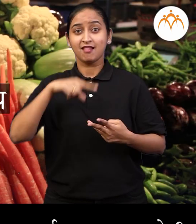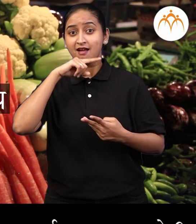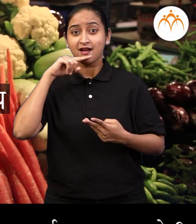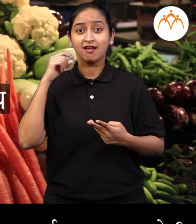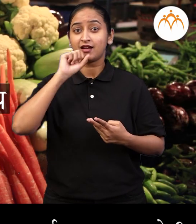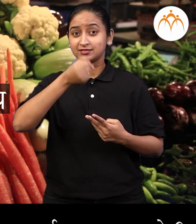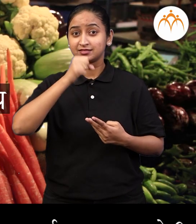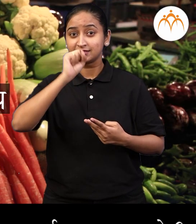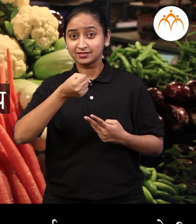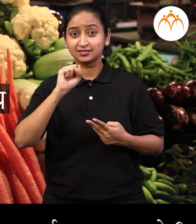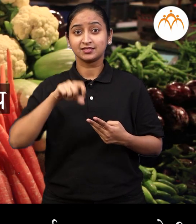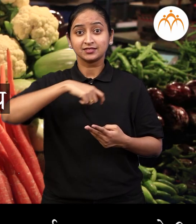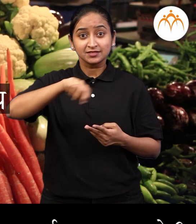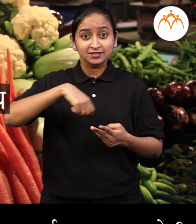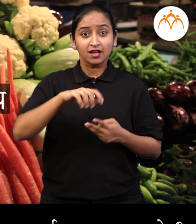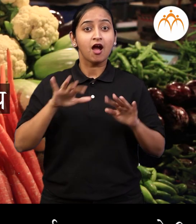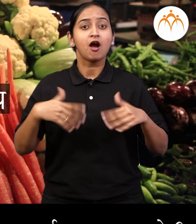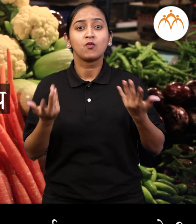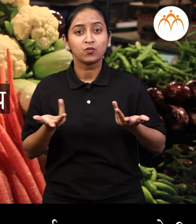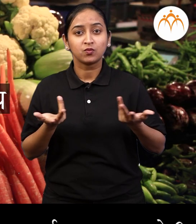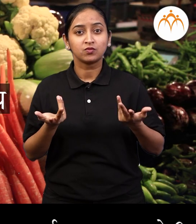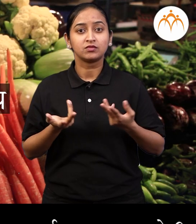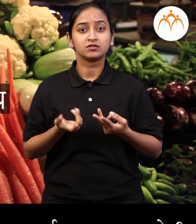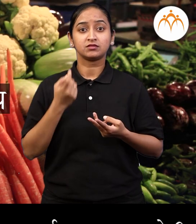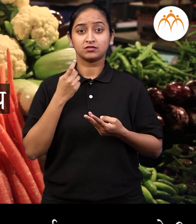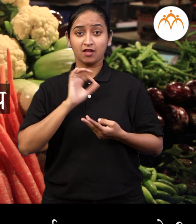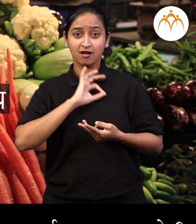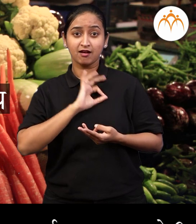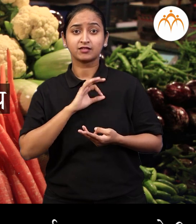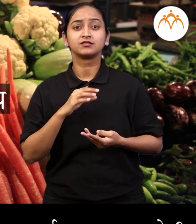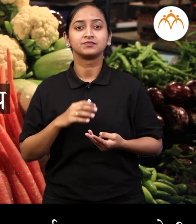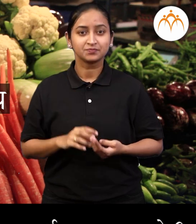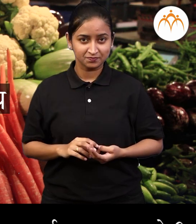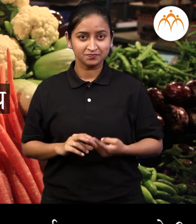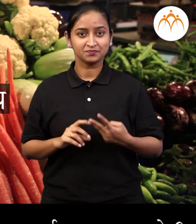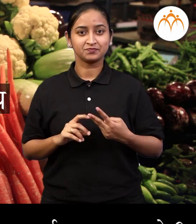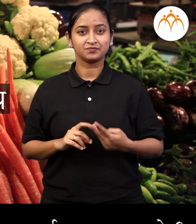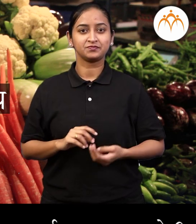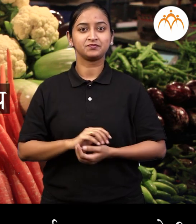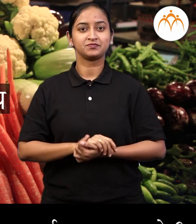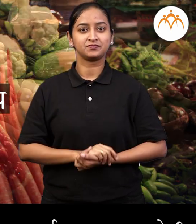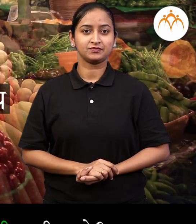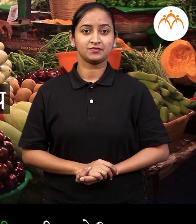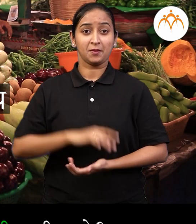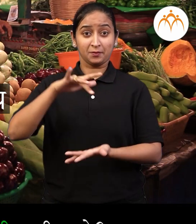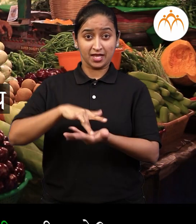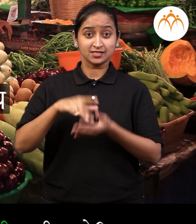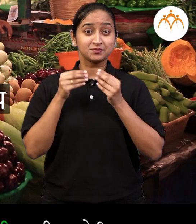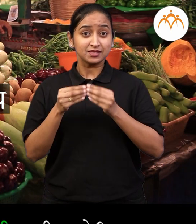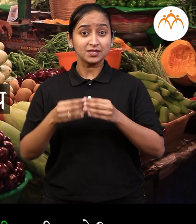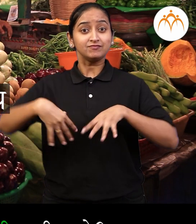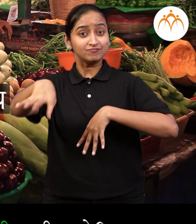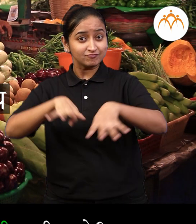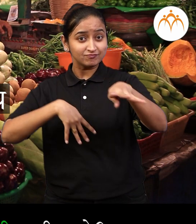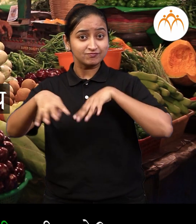गाजरा पसुन होणा रा कोणता पदार्थ तुला अवडतो मंडेत